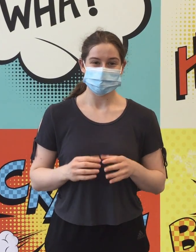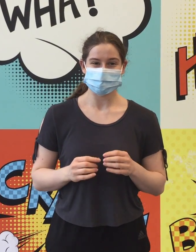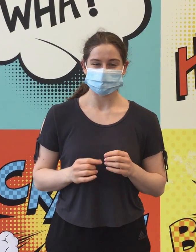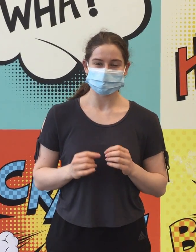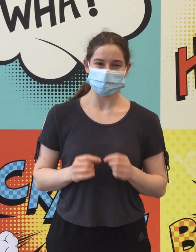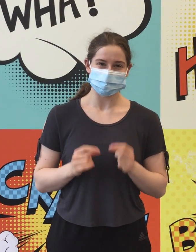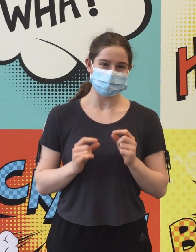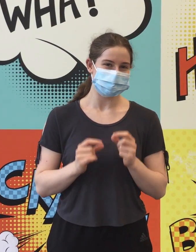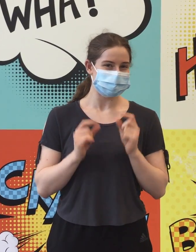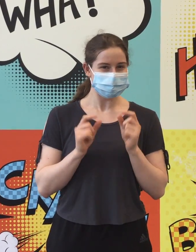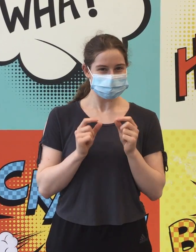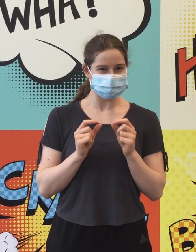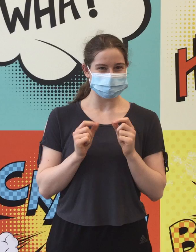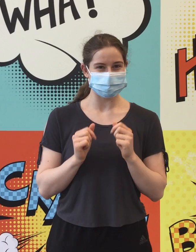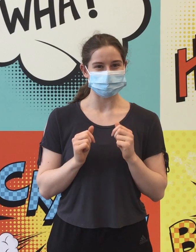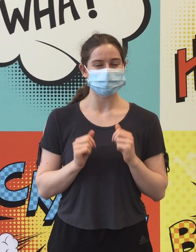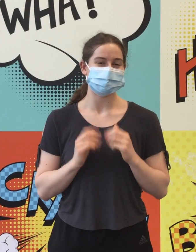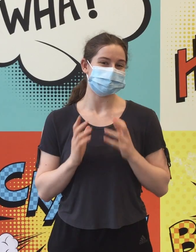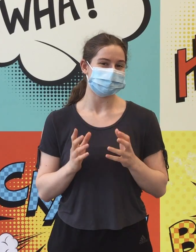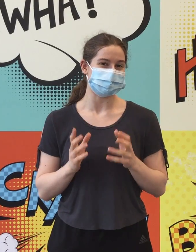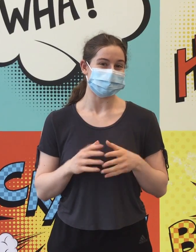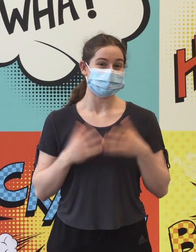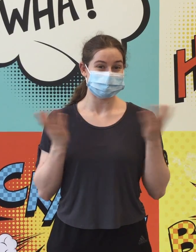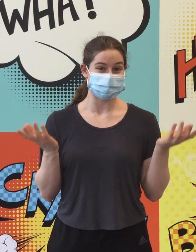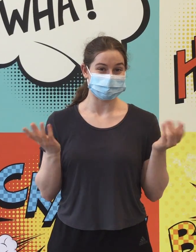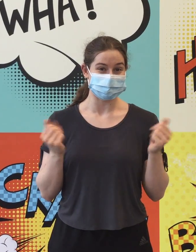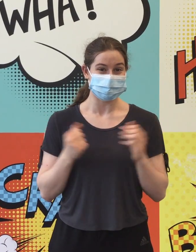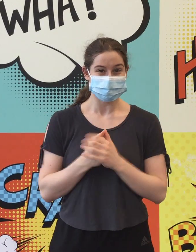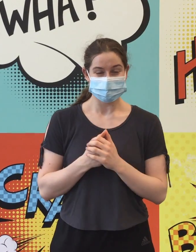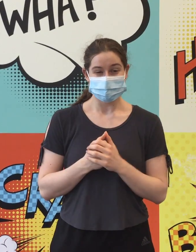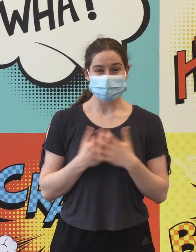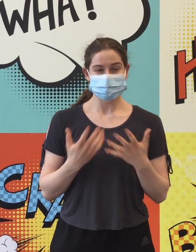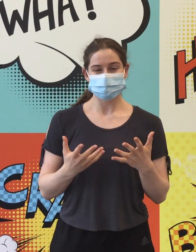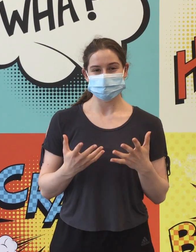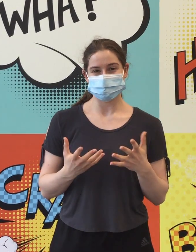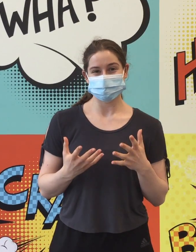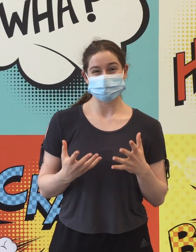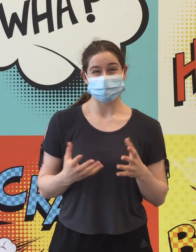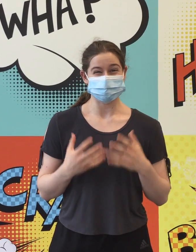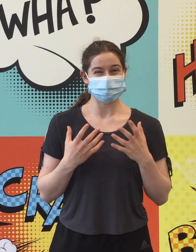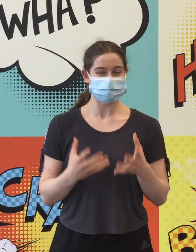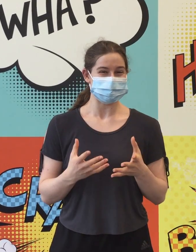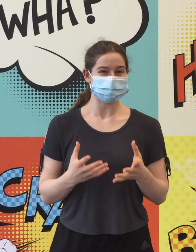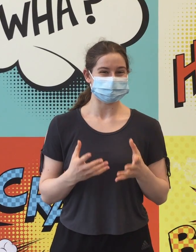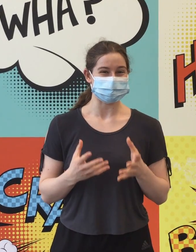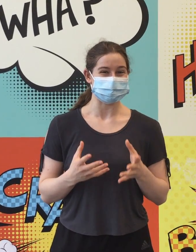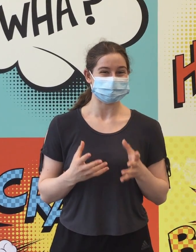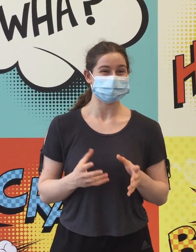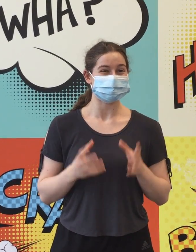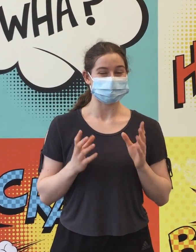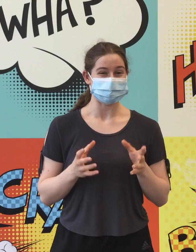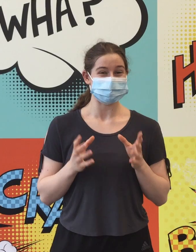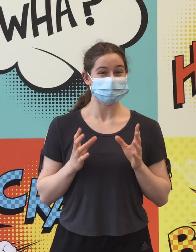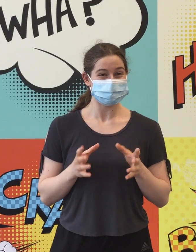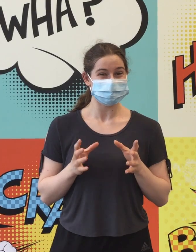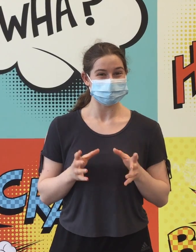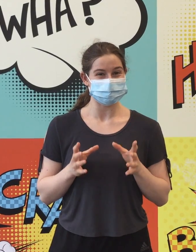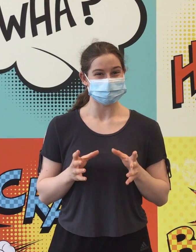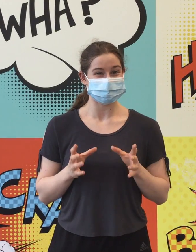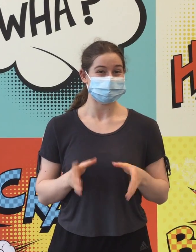mais cette année, on fait les choses un petit peu différemment, comme tu peux voir avec cette vidéo. L'équipe d'Animation et moi auront vraiment hâte de te rencontrer dans la toute nouvelle bibliothèque